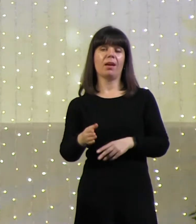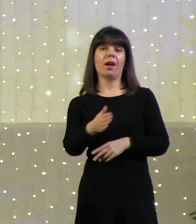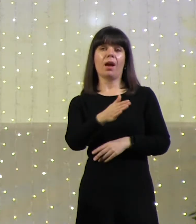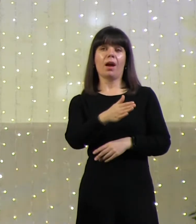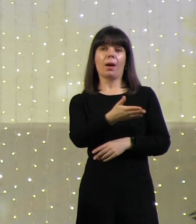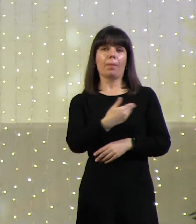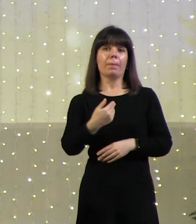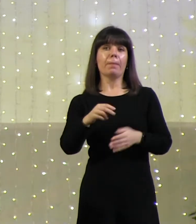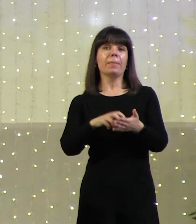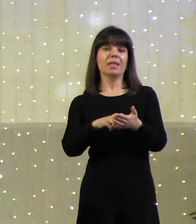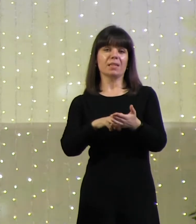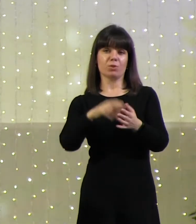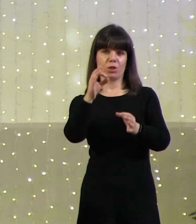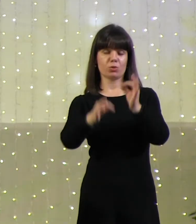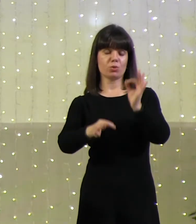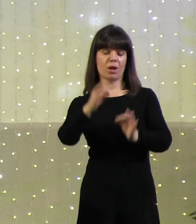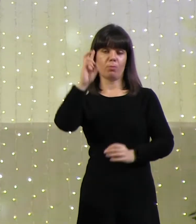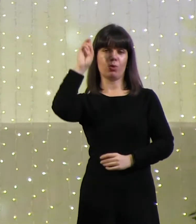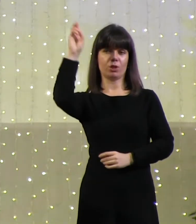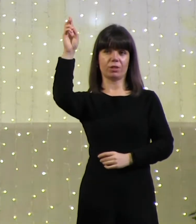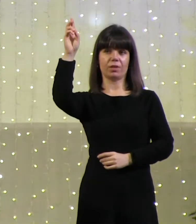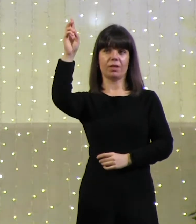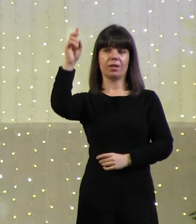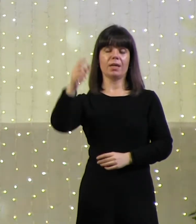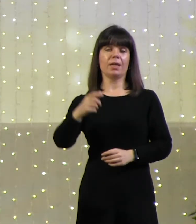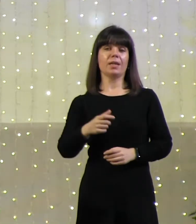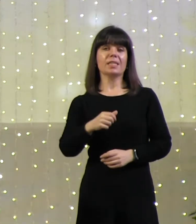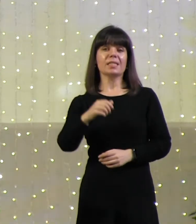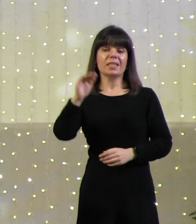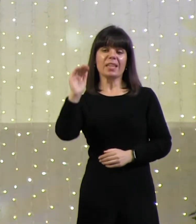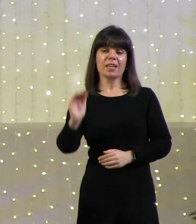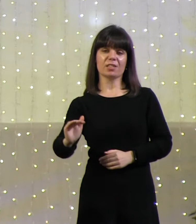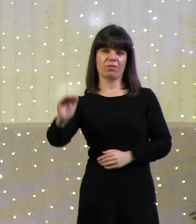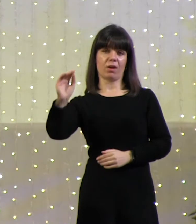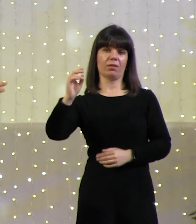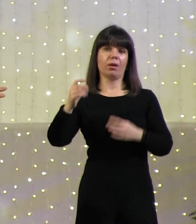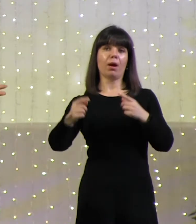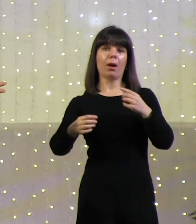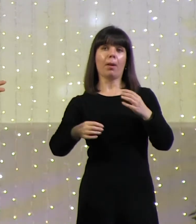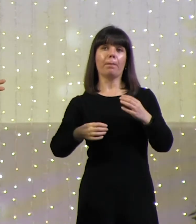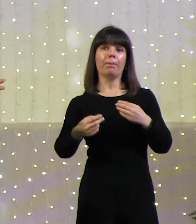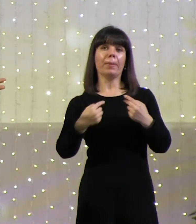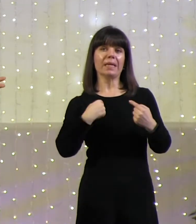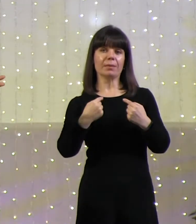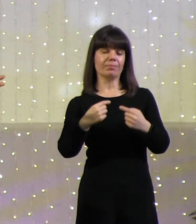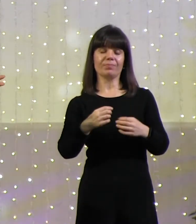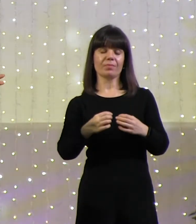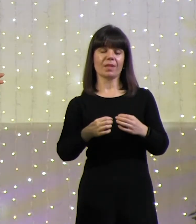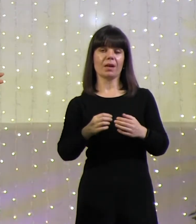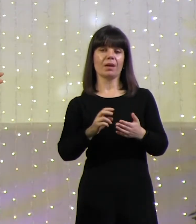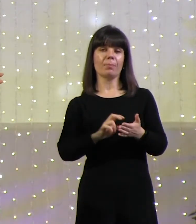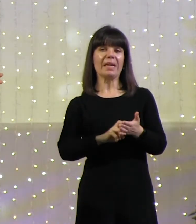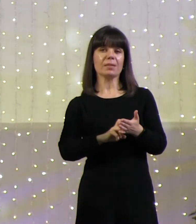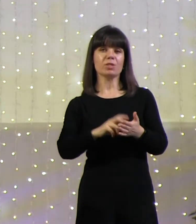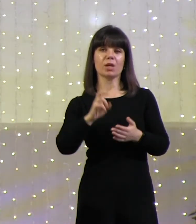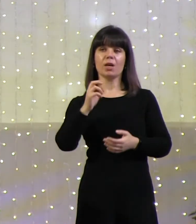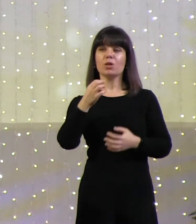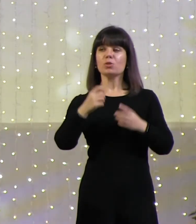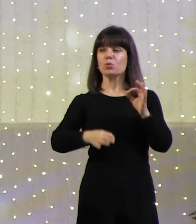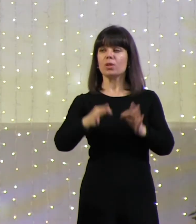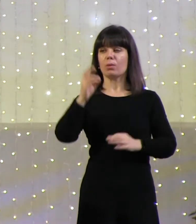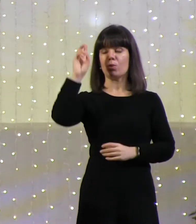попасть на суд. С самого детства боимся. И вот Иисус пришел для того, чтобы мы не попали на суд.